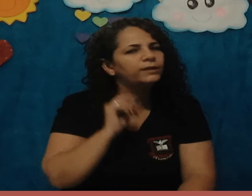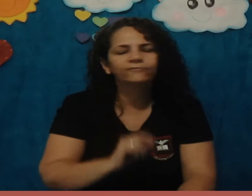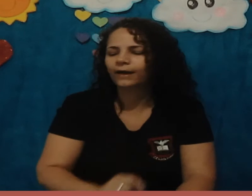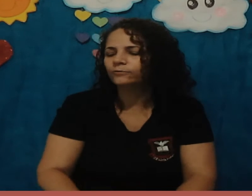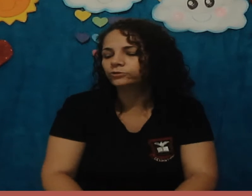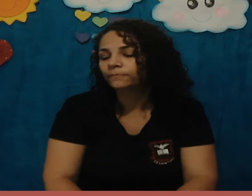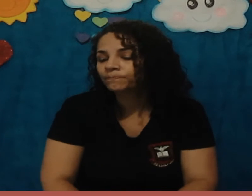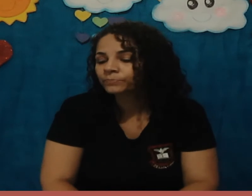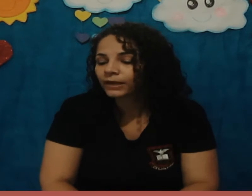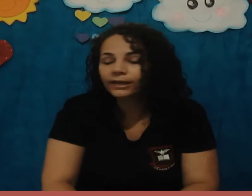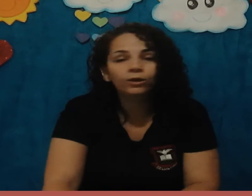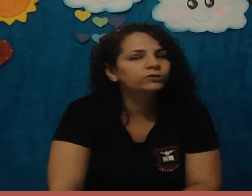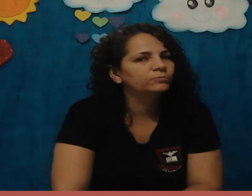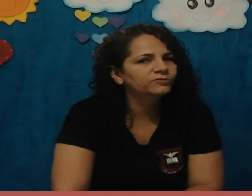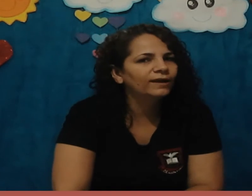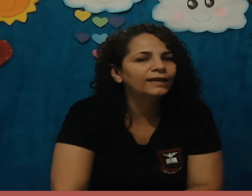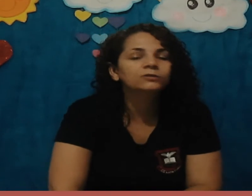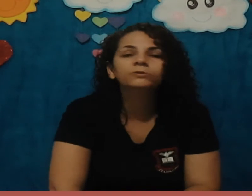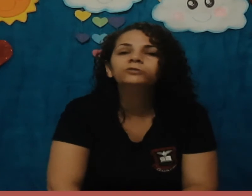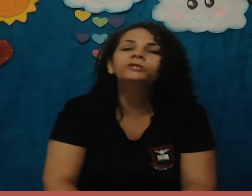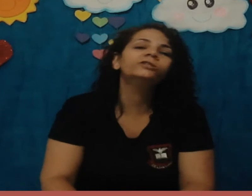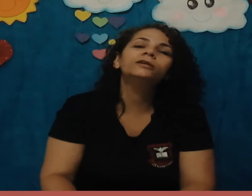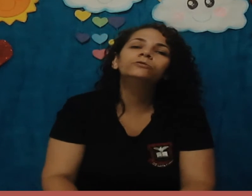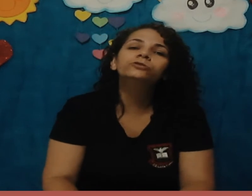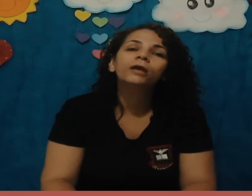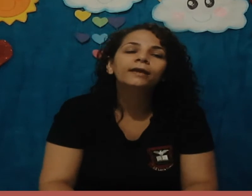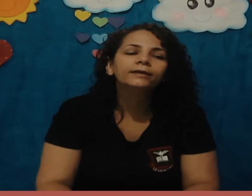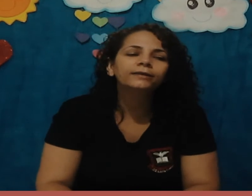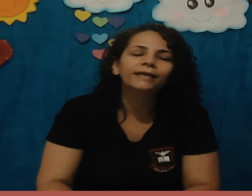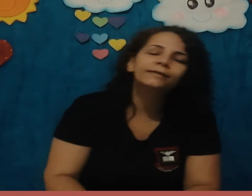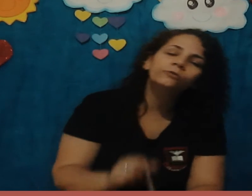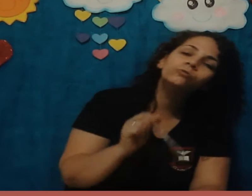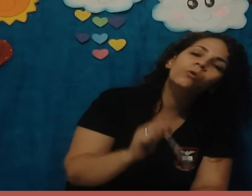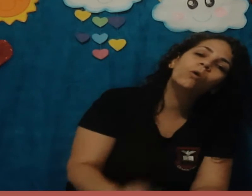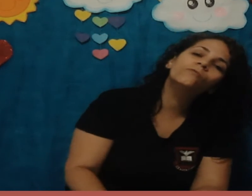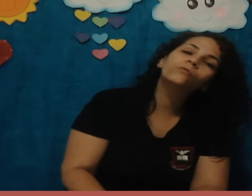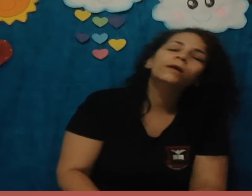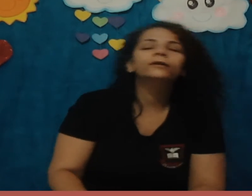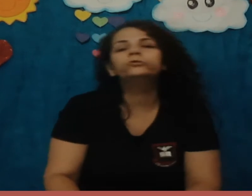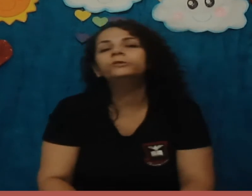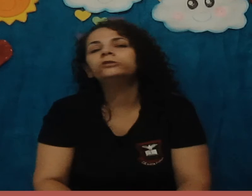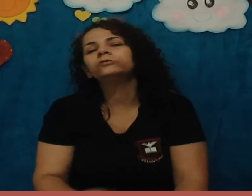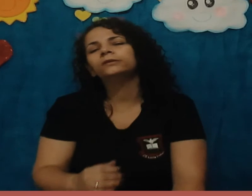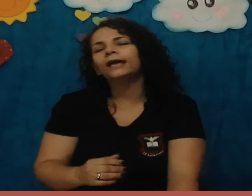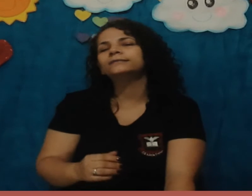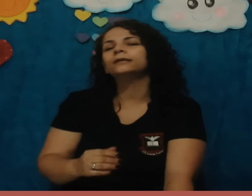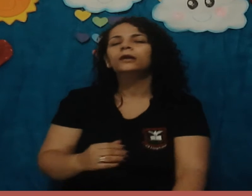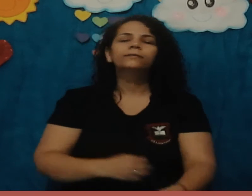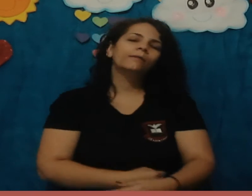levados. E nós vamos falar sobre os bichinhos que nascem do ovo e os bichinhos que nascem da